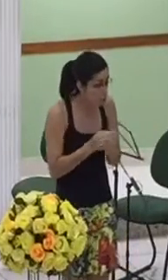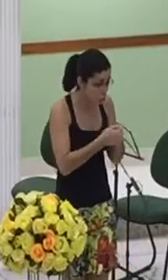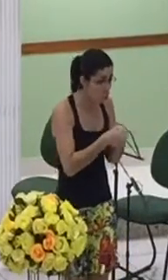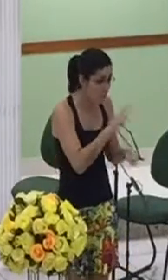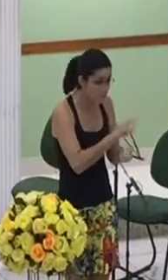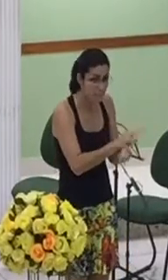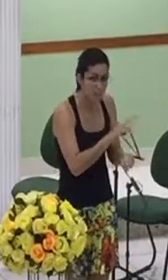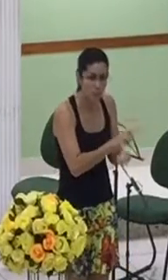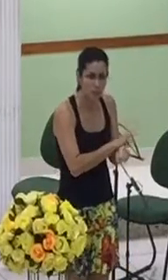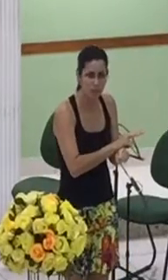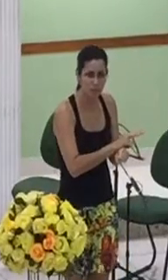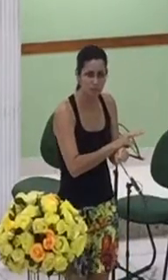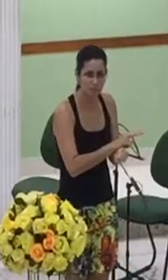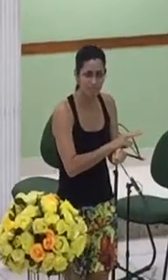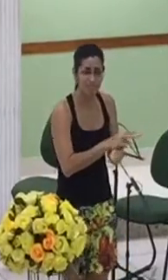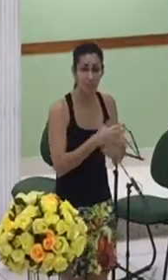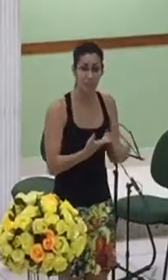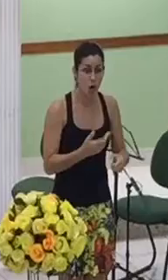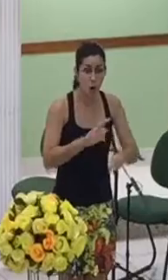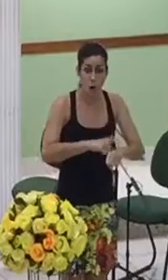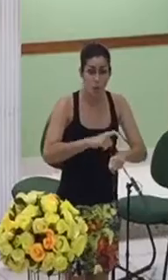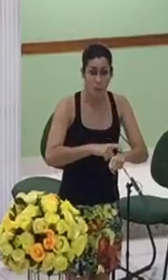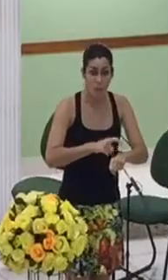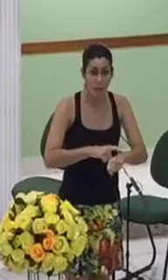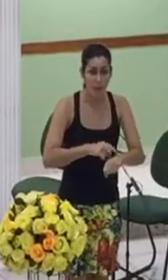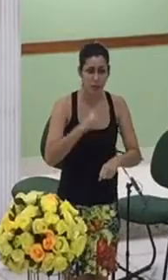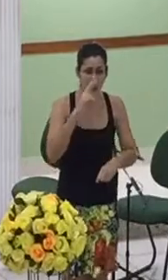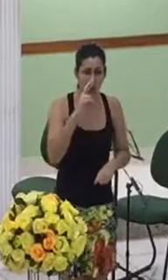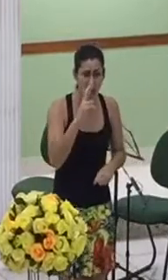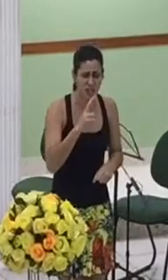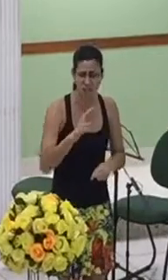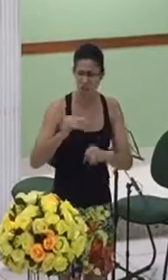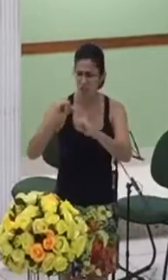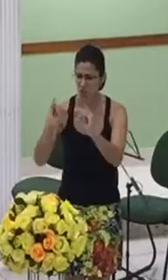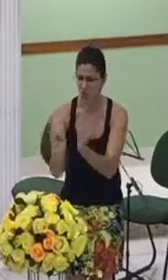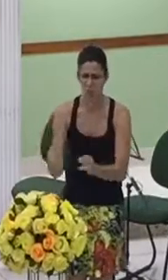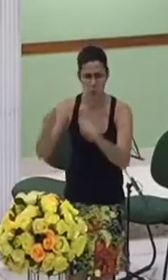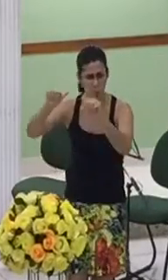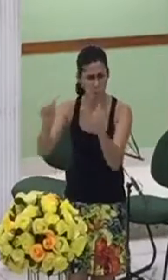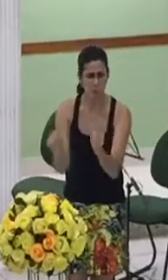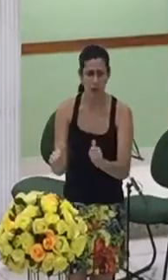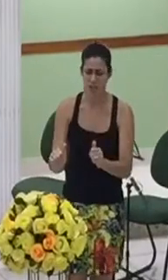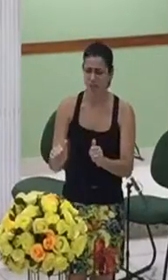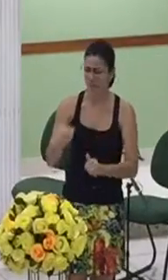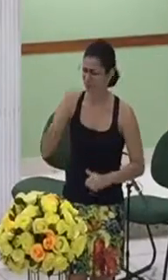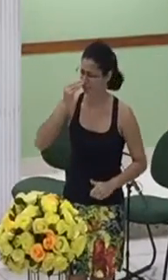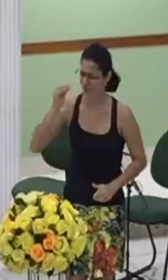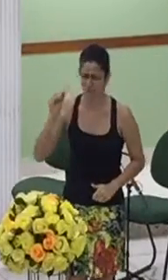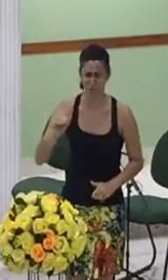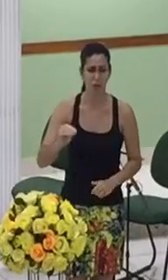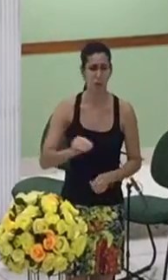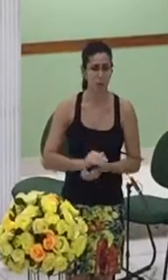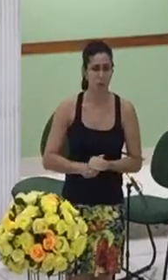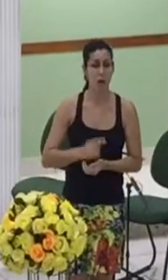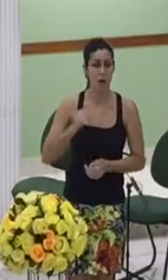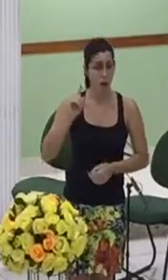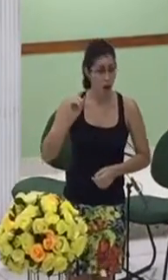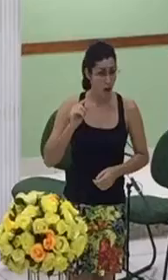renegou o seu passado ela olhou para os seus deuses e renegou os seus deuses mas ela viu diante